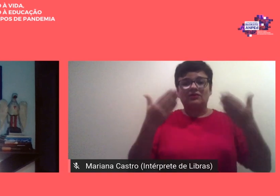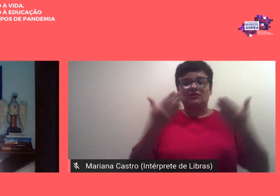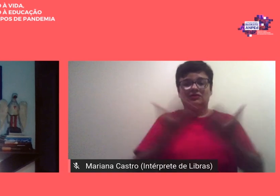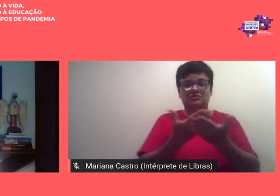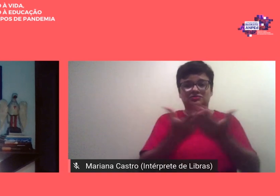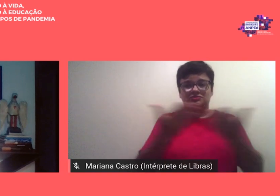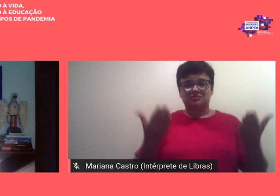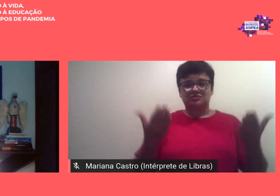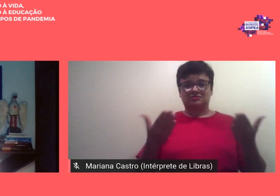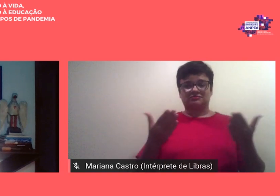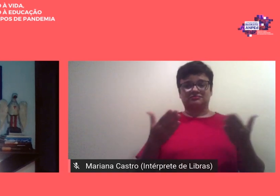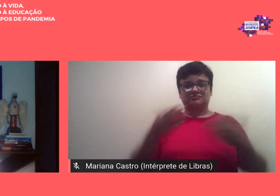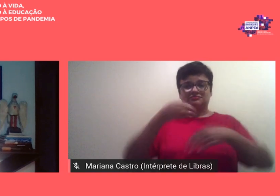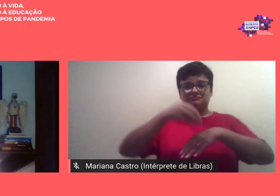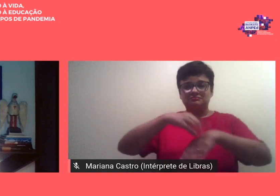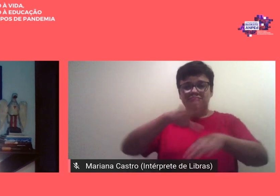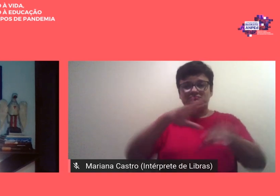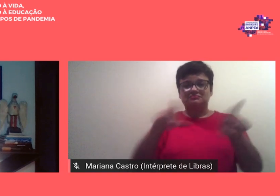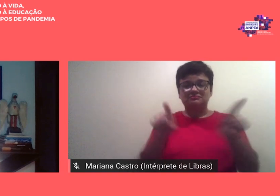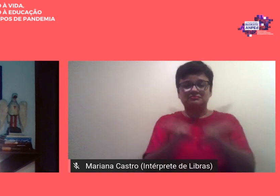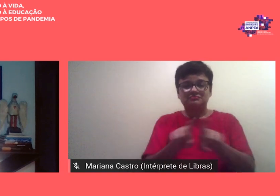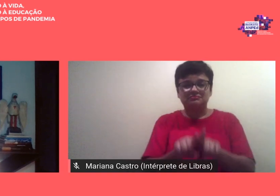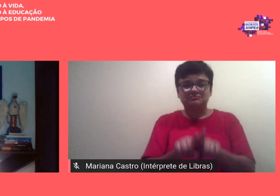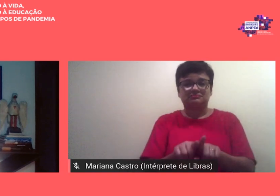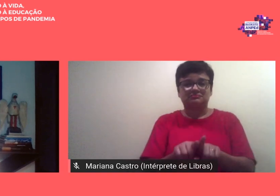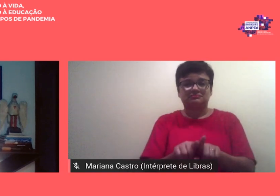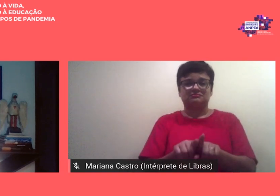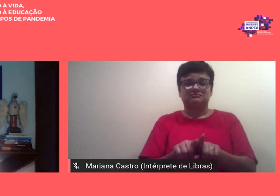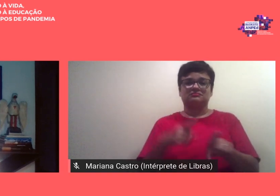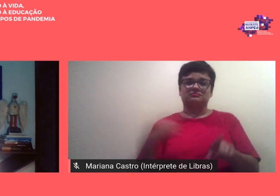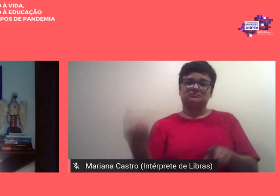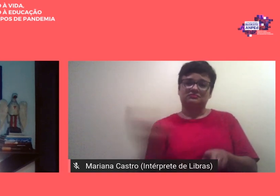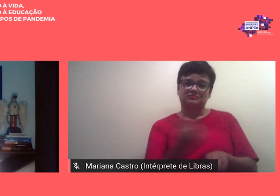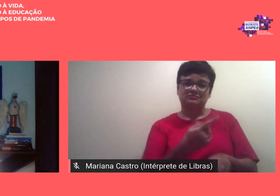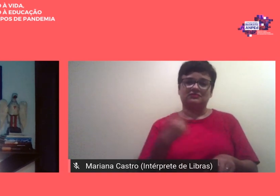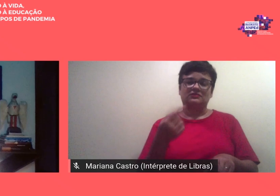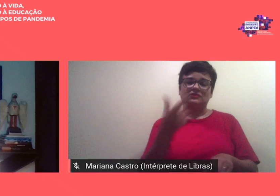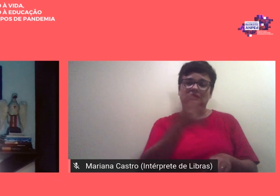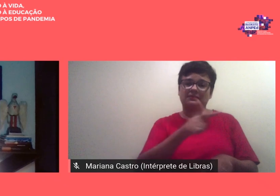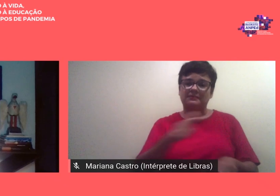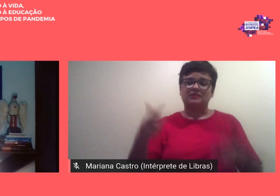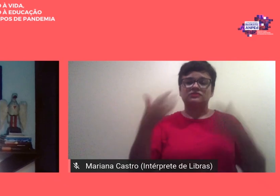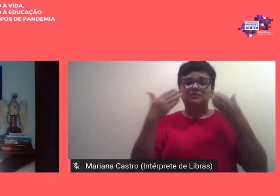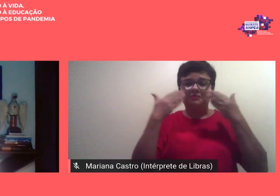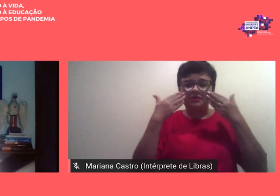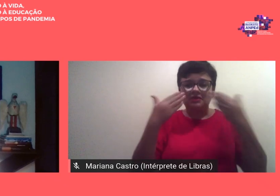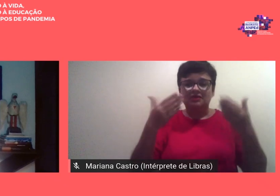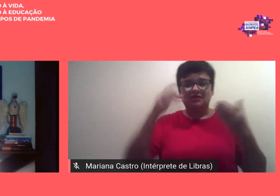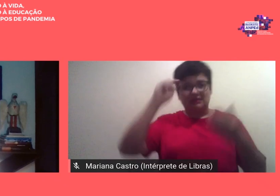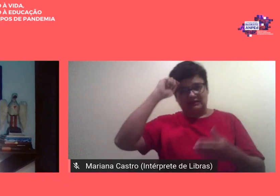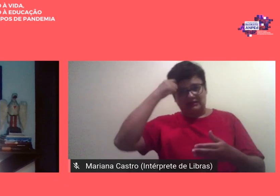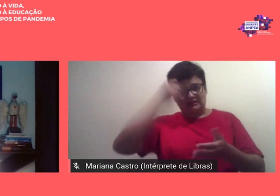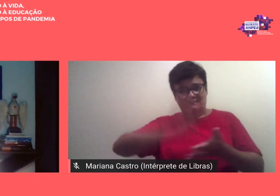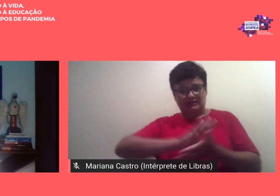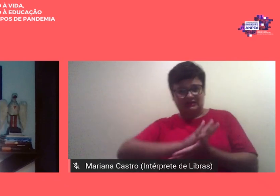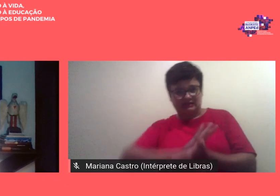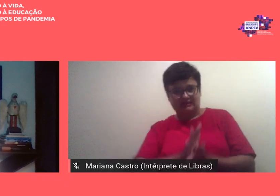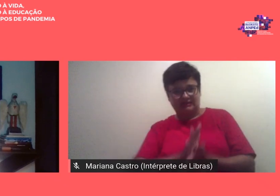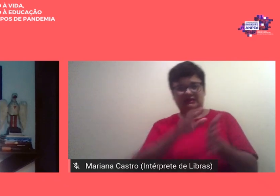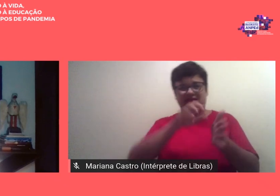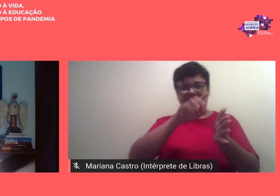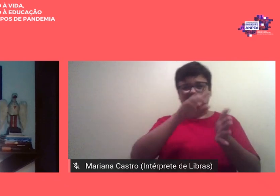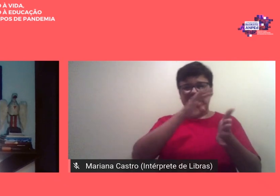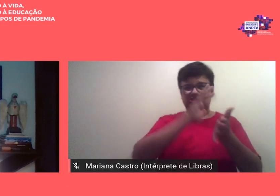trouxe ainda a incitação e o acerramento de manifestações de racismo estrutural negando a pessoas